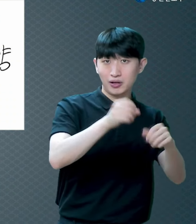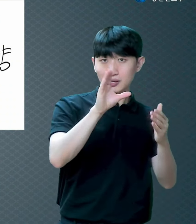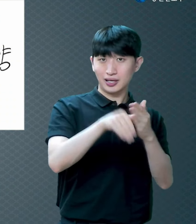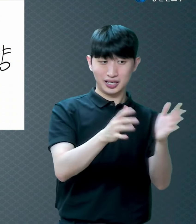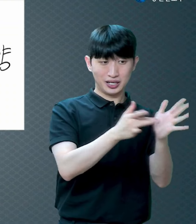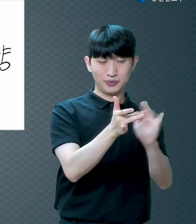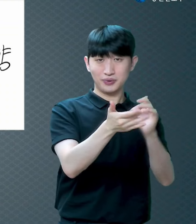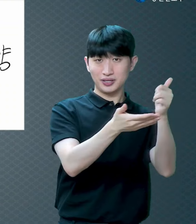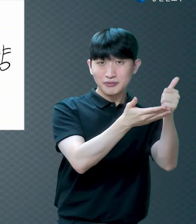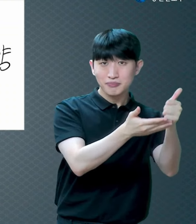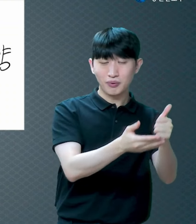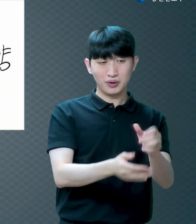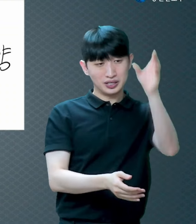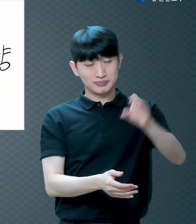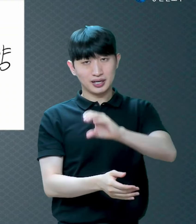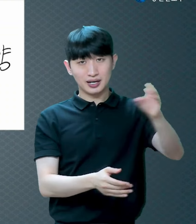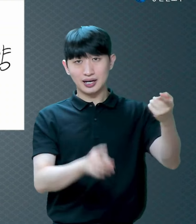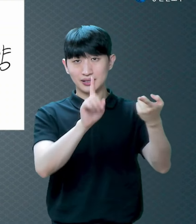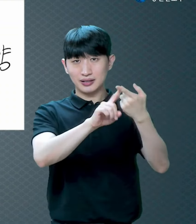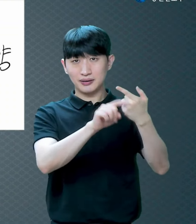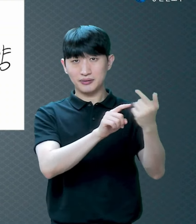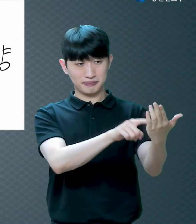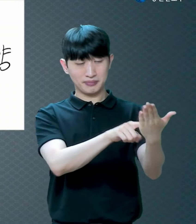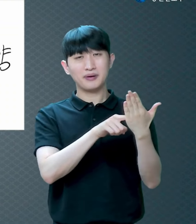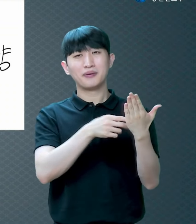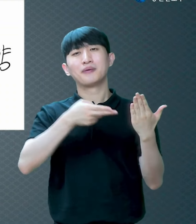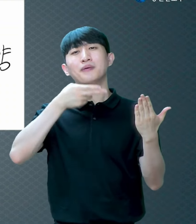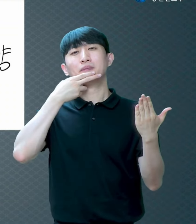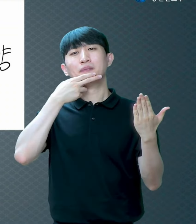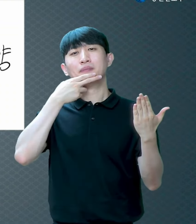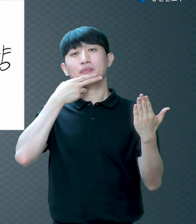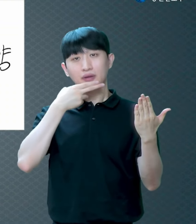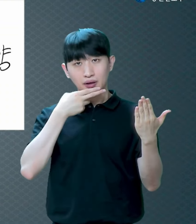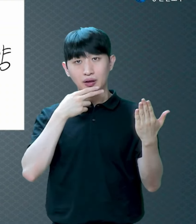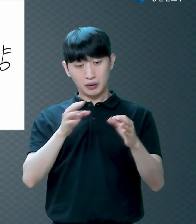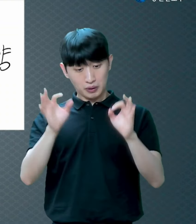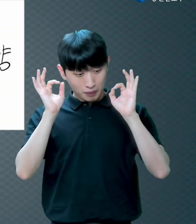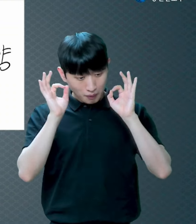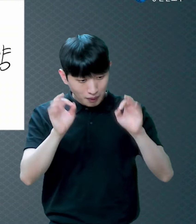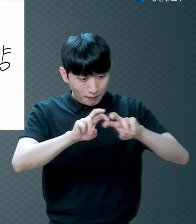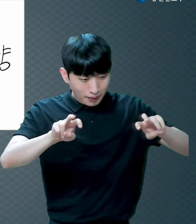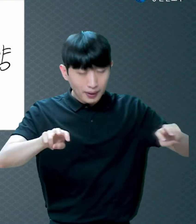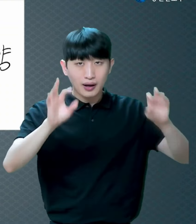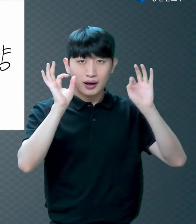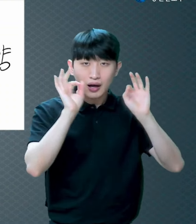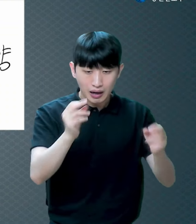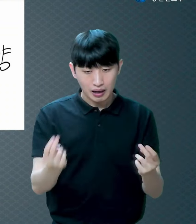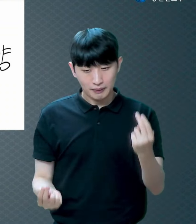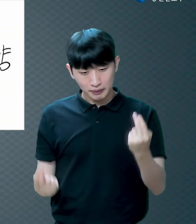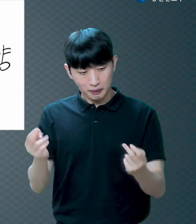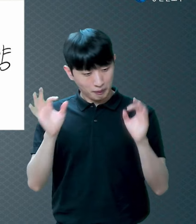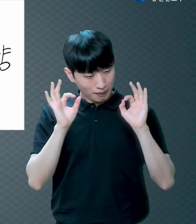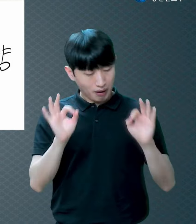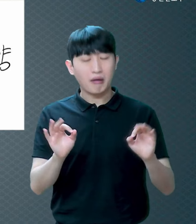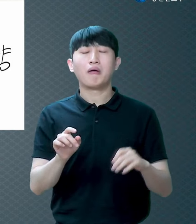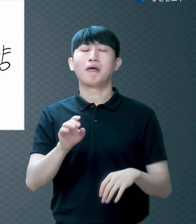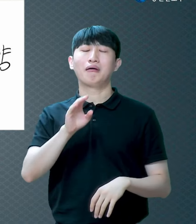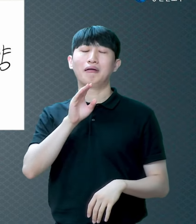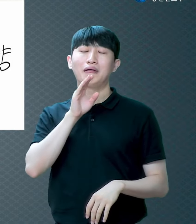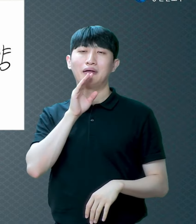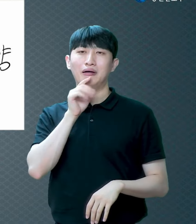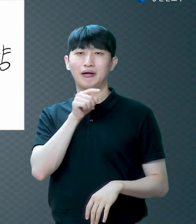거예요 예수님과 십자가 설명한 거예요 모든 성경은